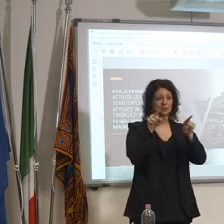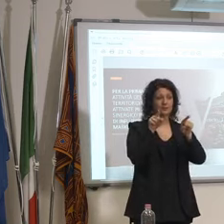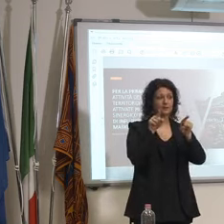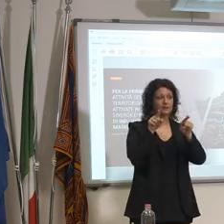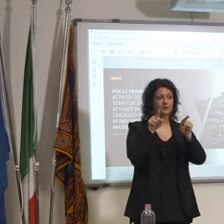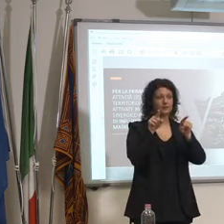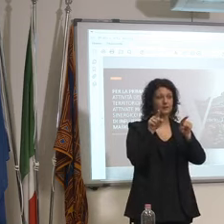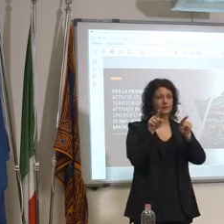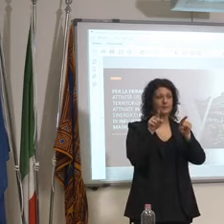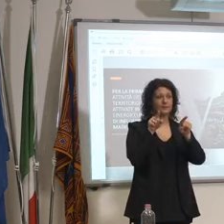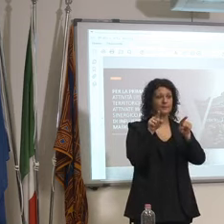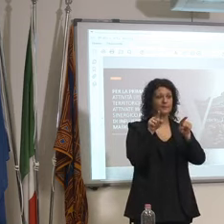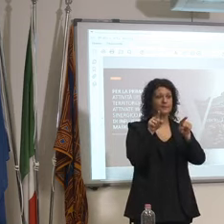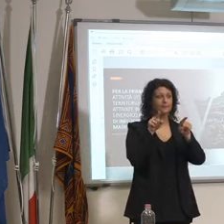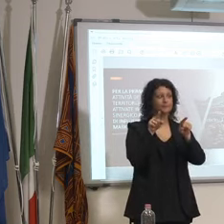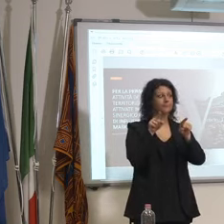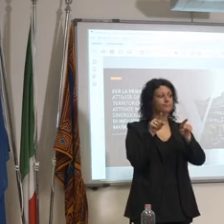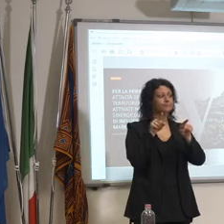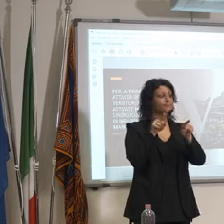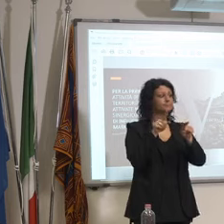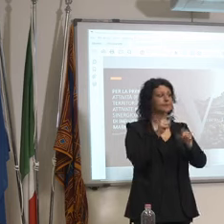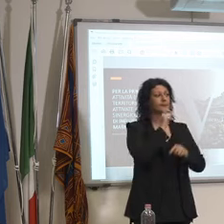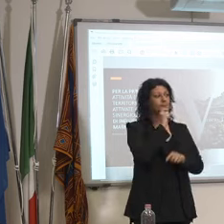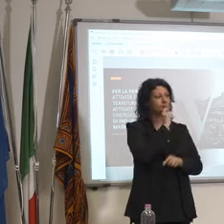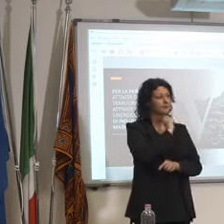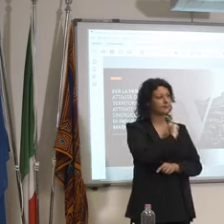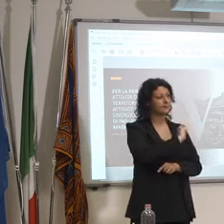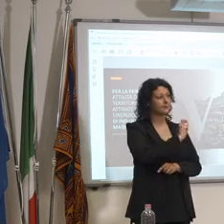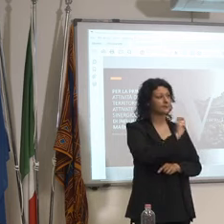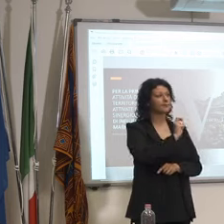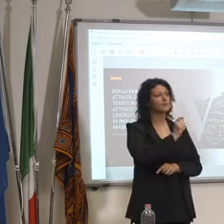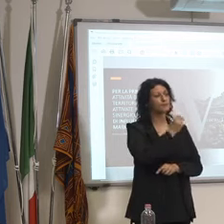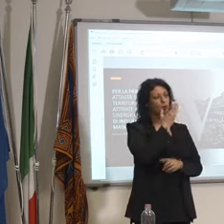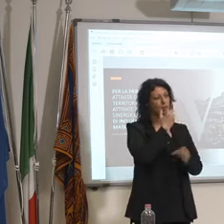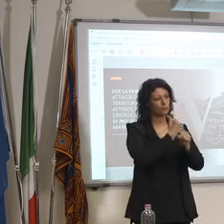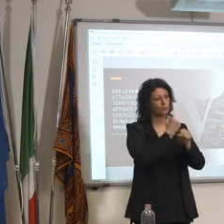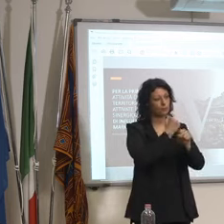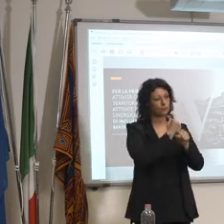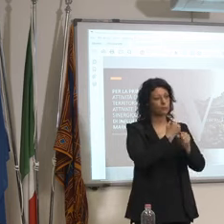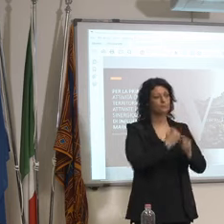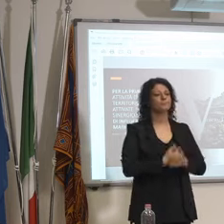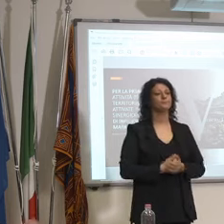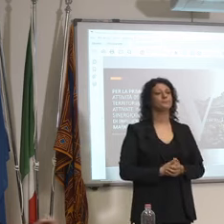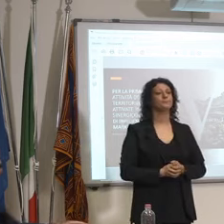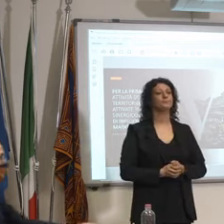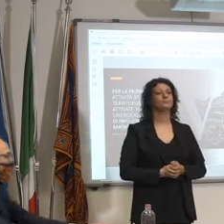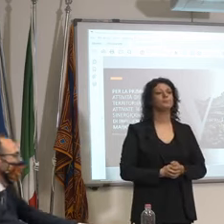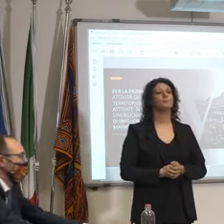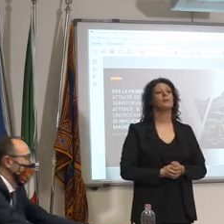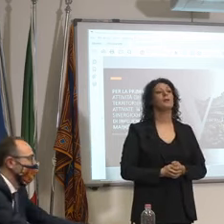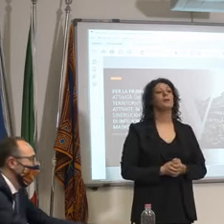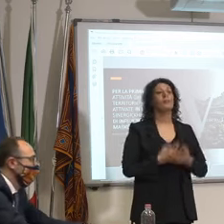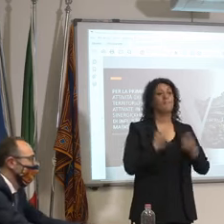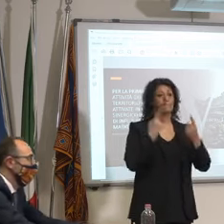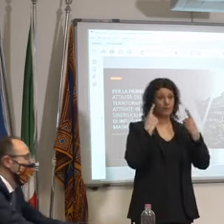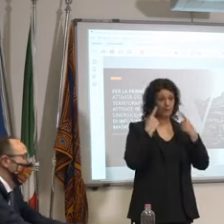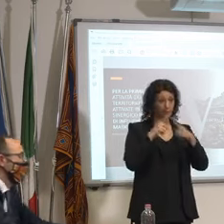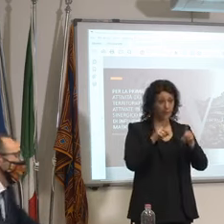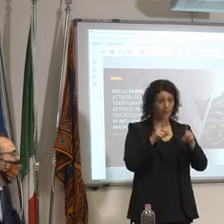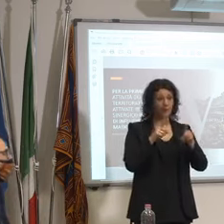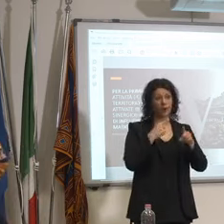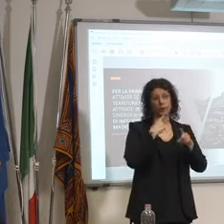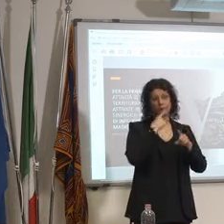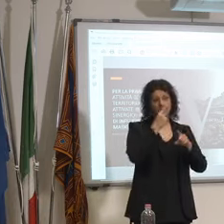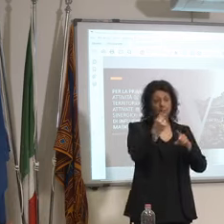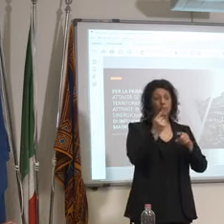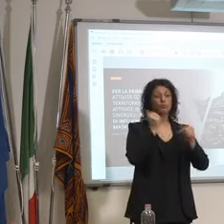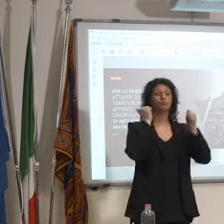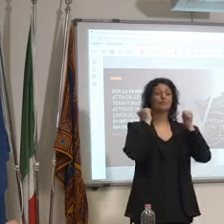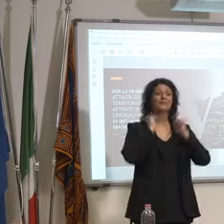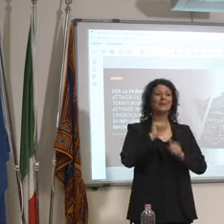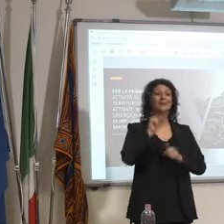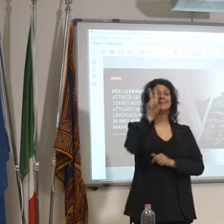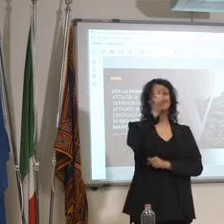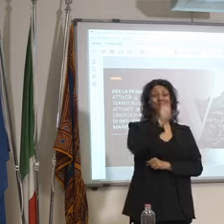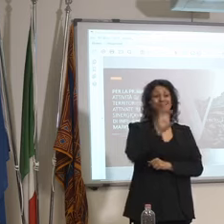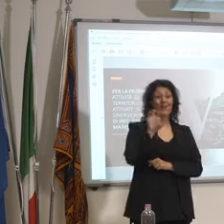grazie buon lavoro per questo dico sempre ai Veneti rispettate